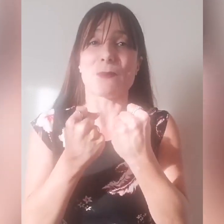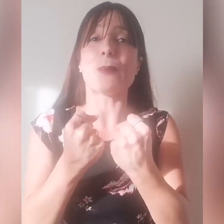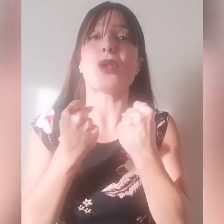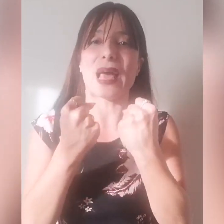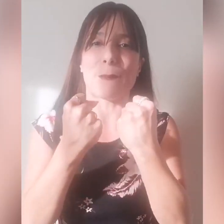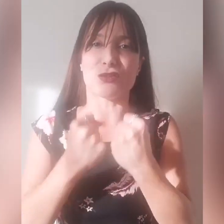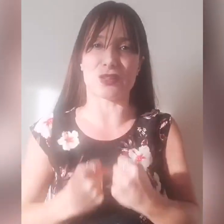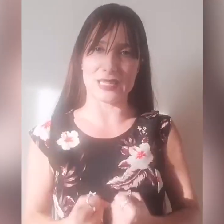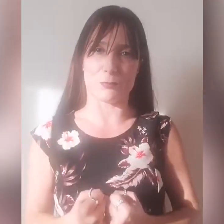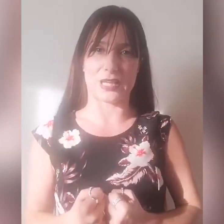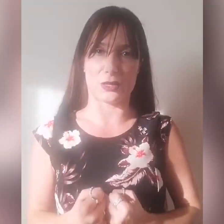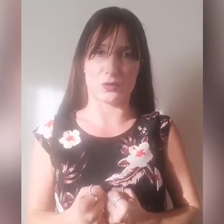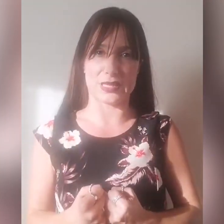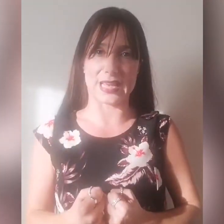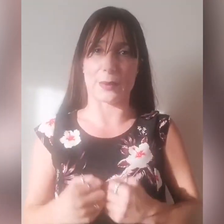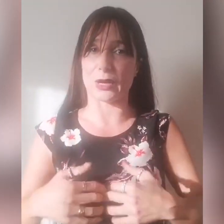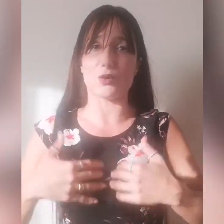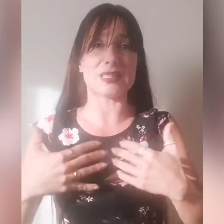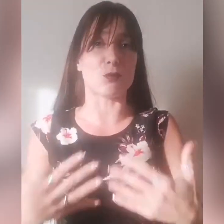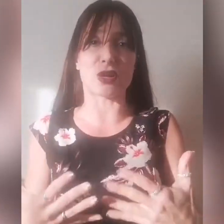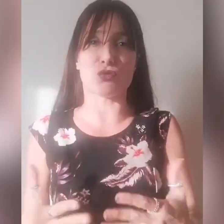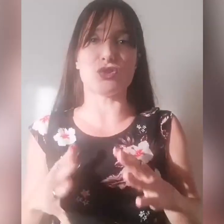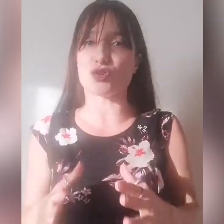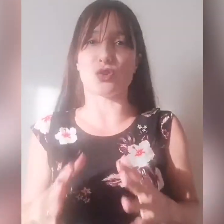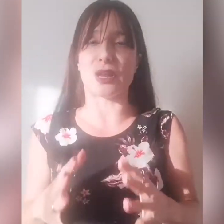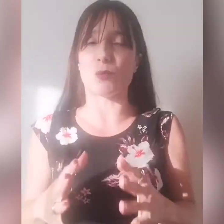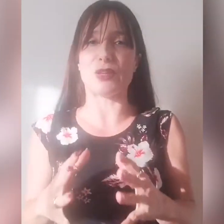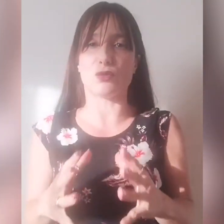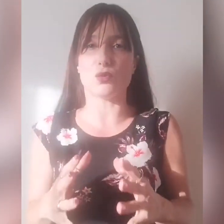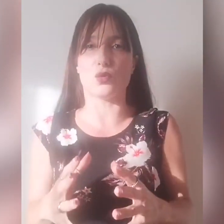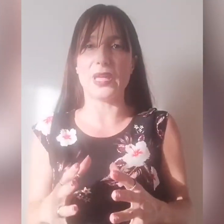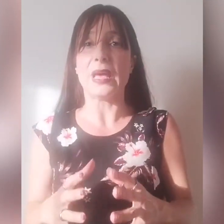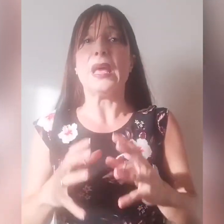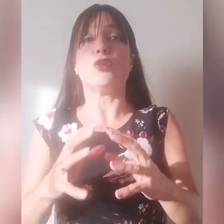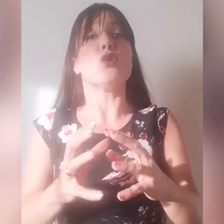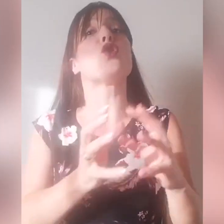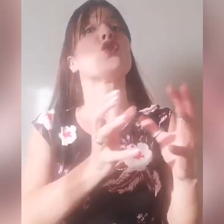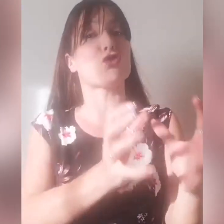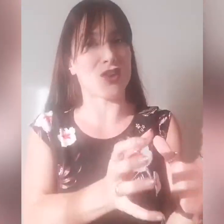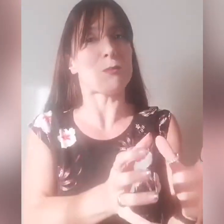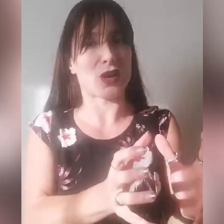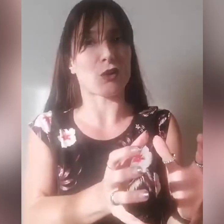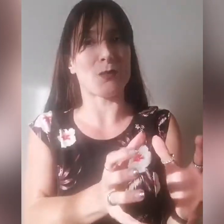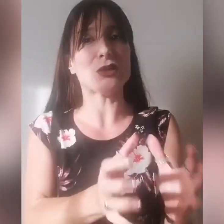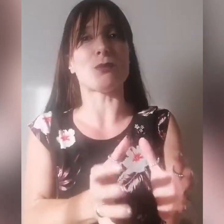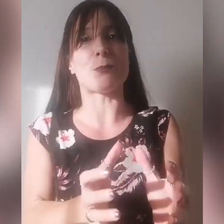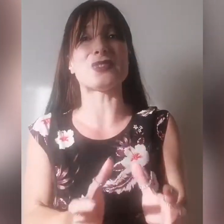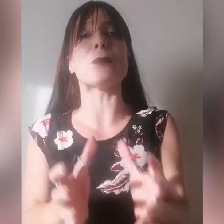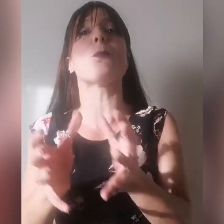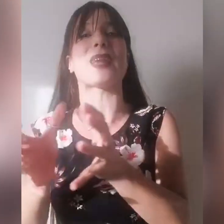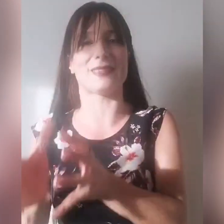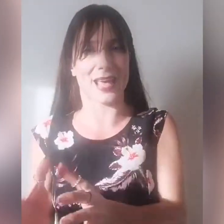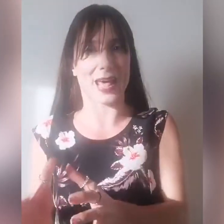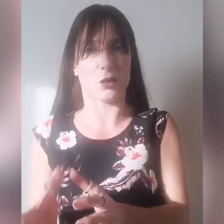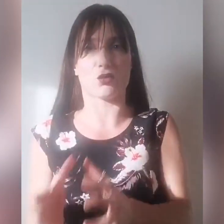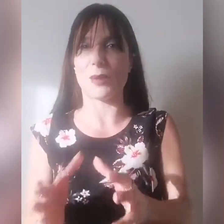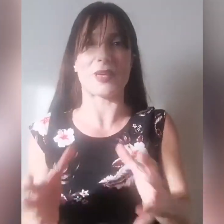abbiamo la capacità di poterli utilizzare, perché noi siamo cresciuti solo nel momento in cui non conosciamo un argomento ma possiamo praticarlo, cioè per